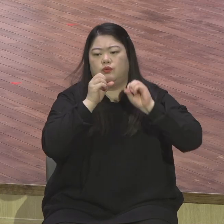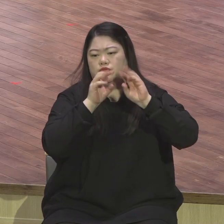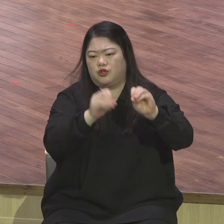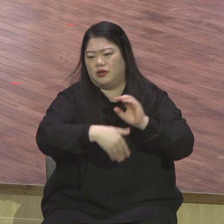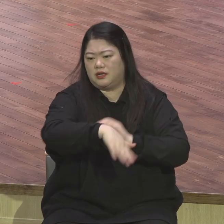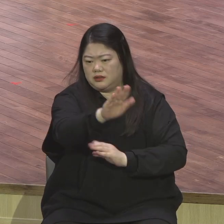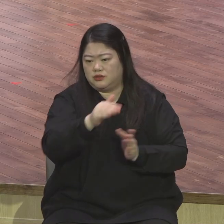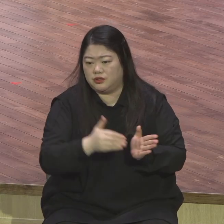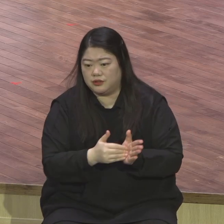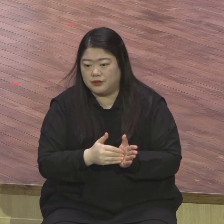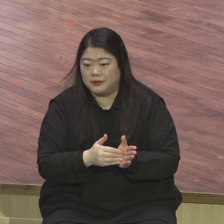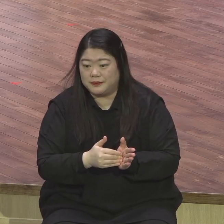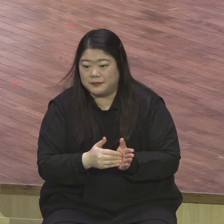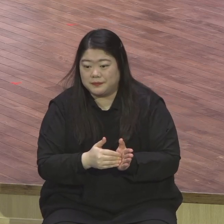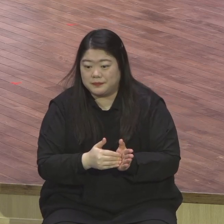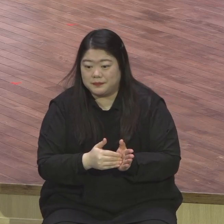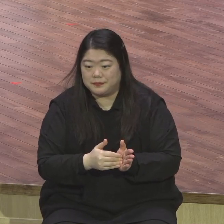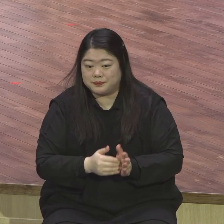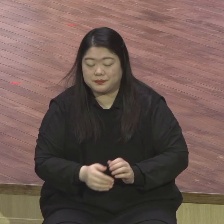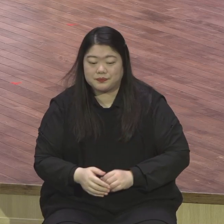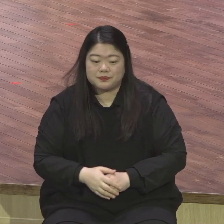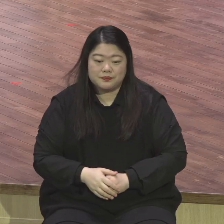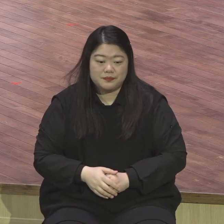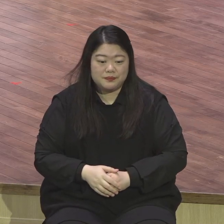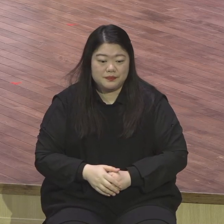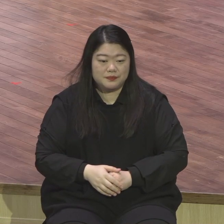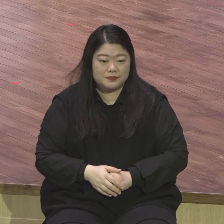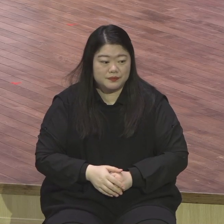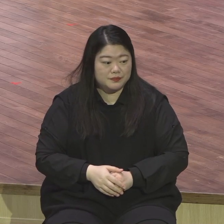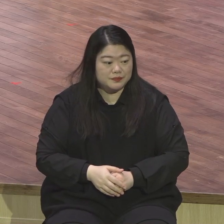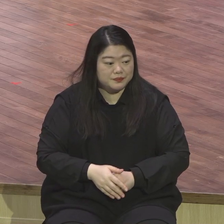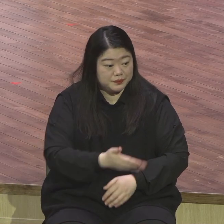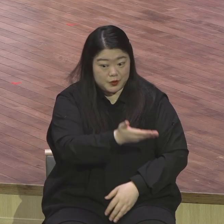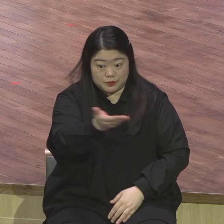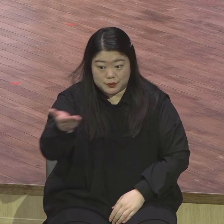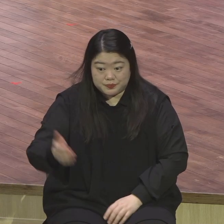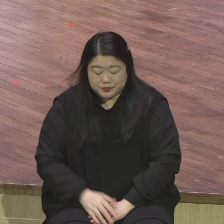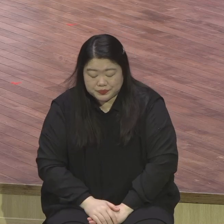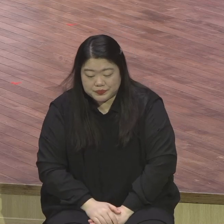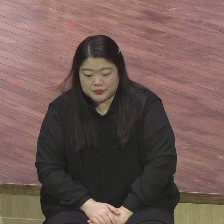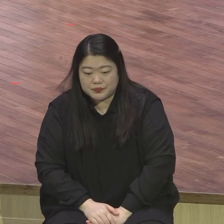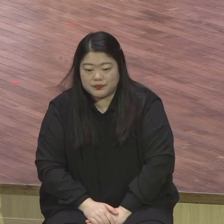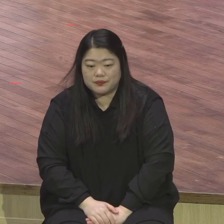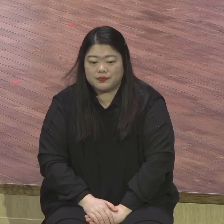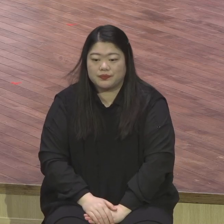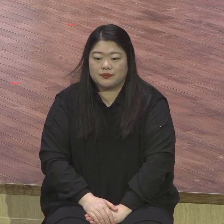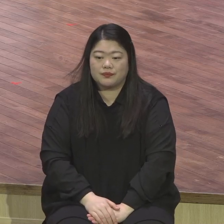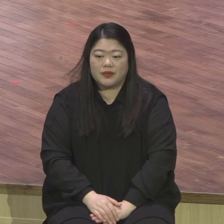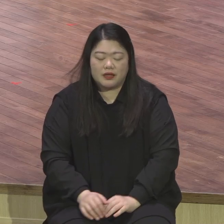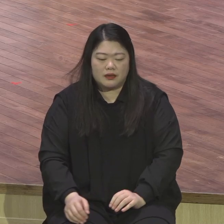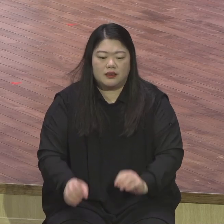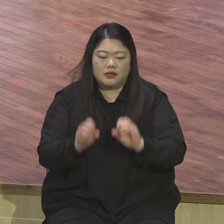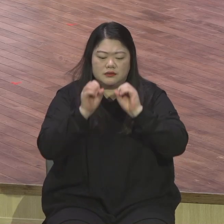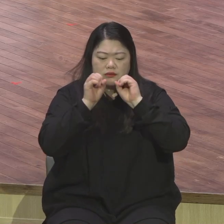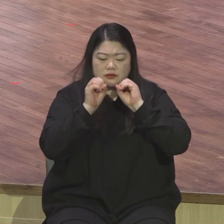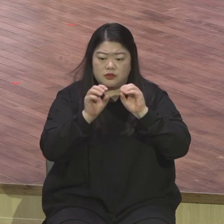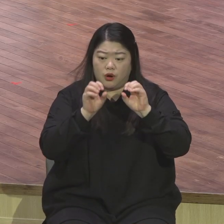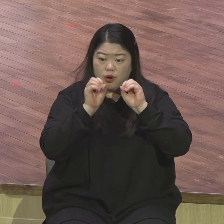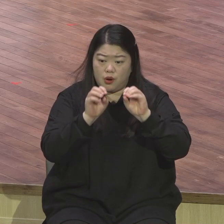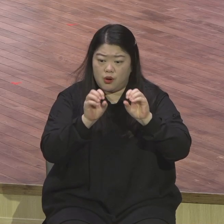세상 살릴 힘을 가지고 우리는 전도체질 때 제일 여러분 싫어하는 것 하지 않는